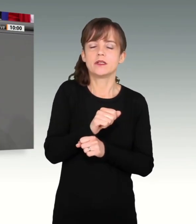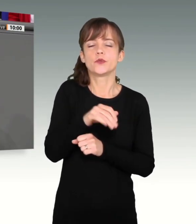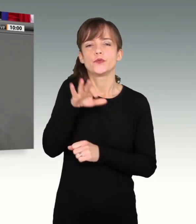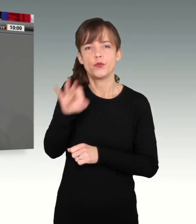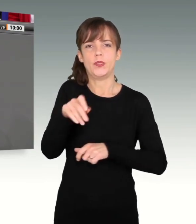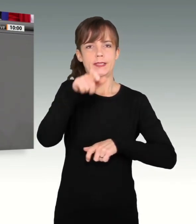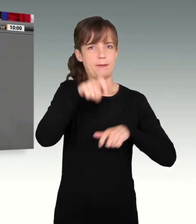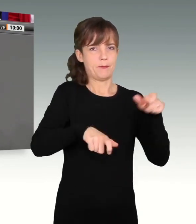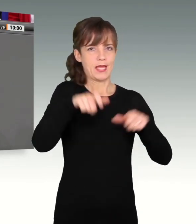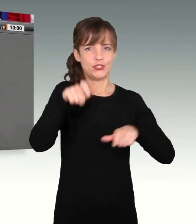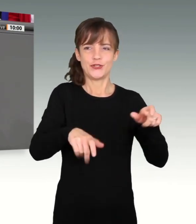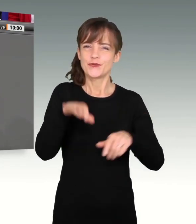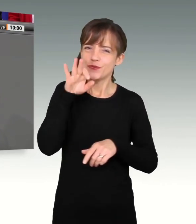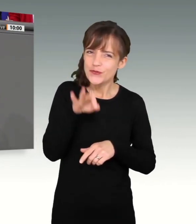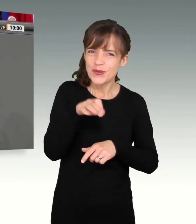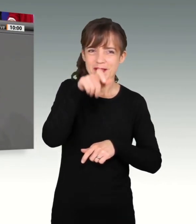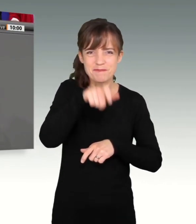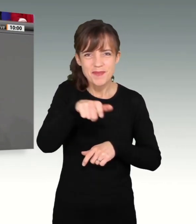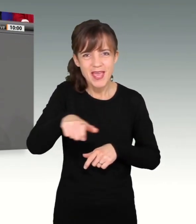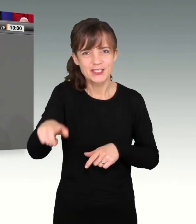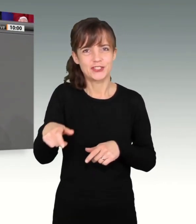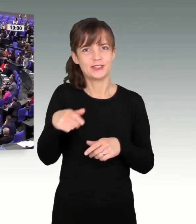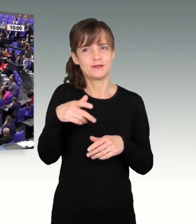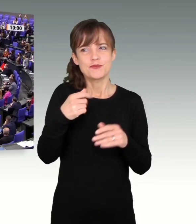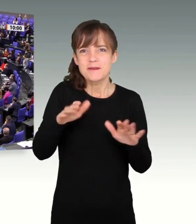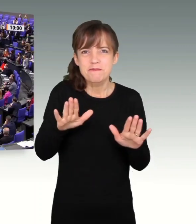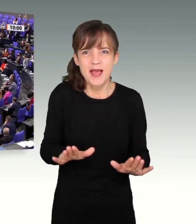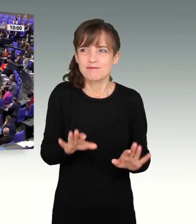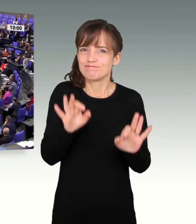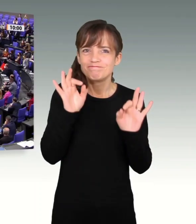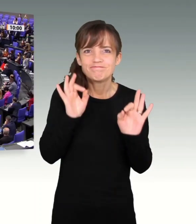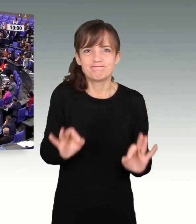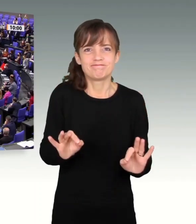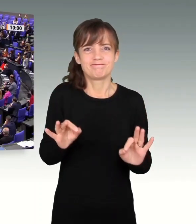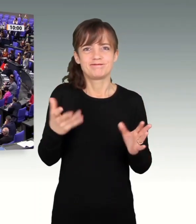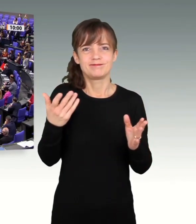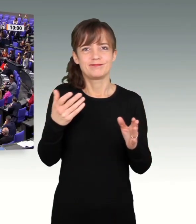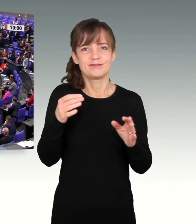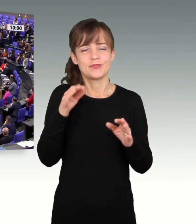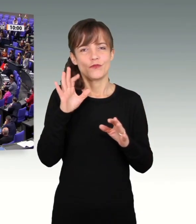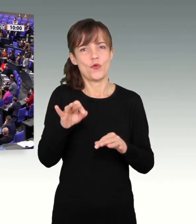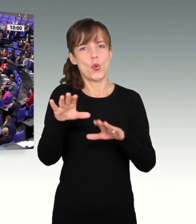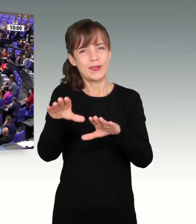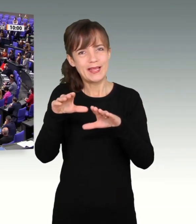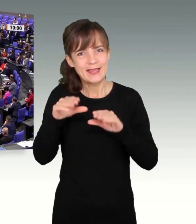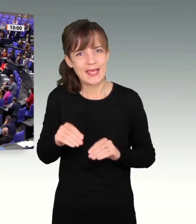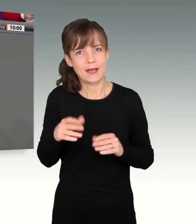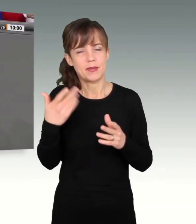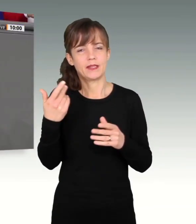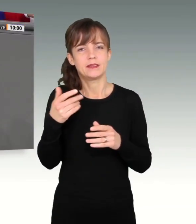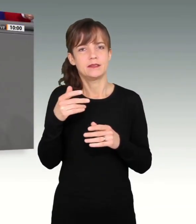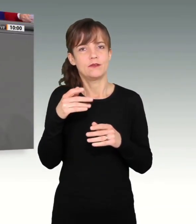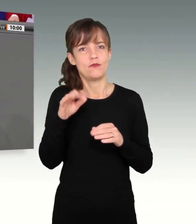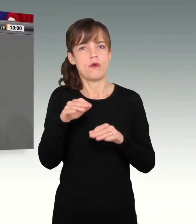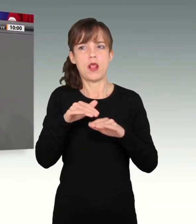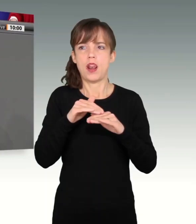Im Sinne der Menschen, die beschäftigt sind, die bleiben müssen. Im Sinne der Unternehmen, die die Prosperität in